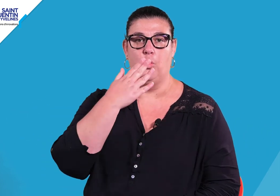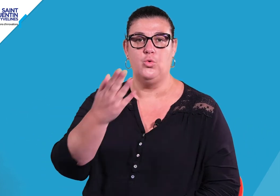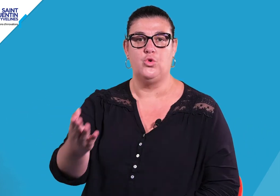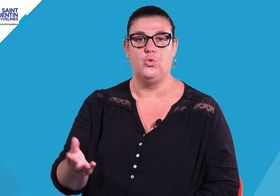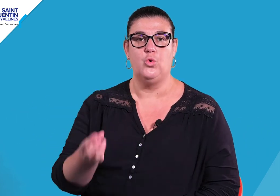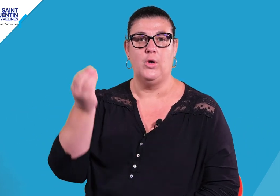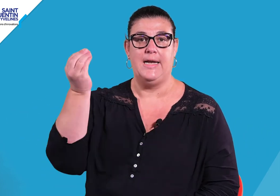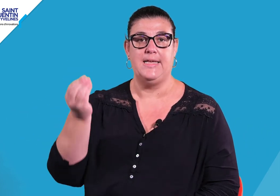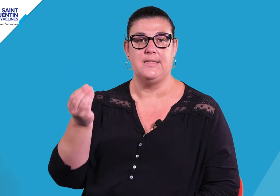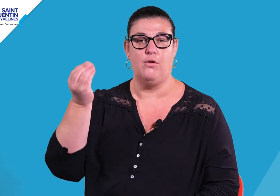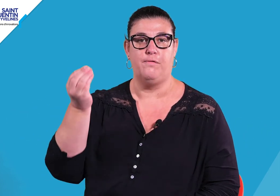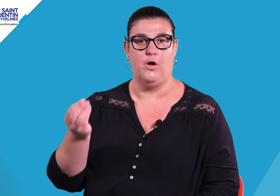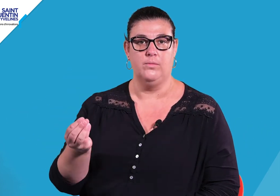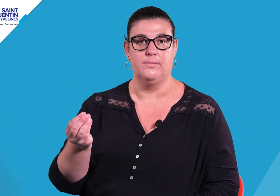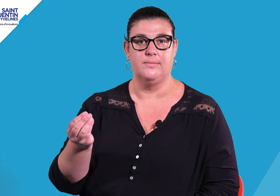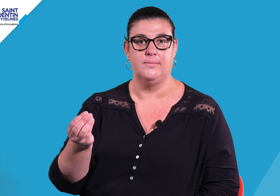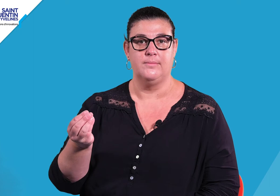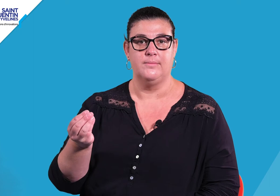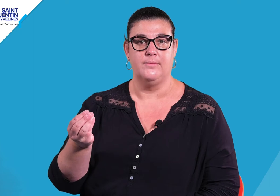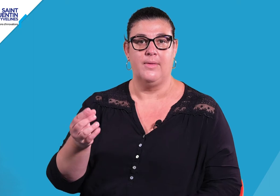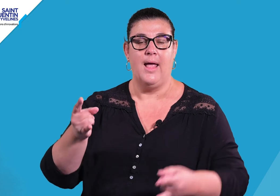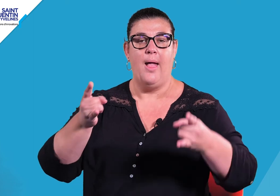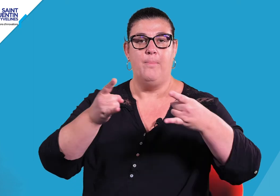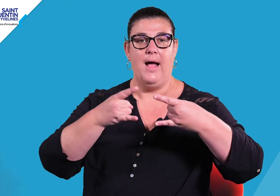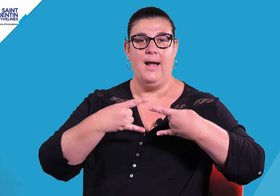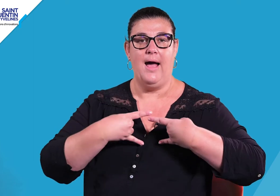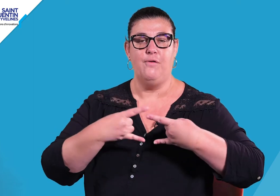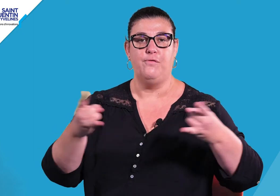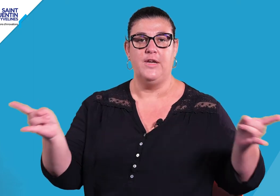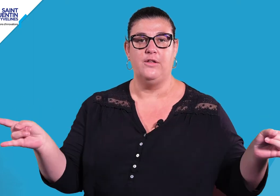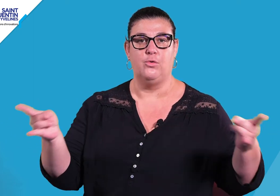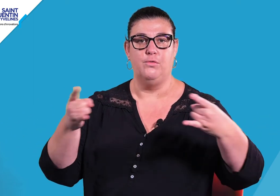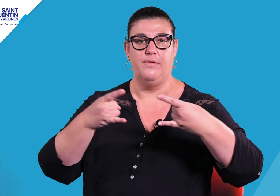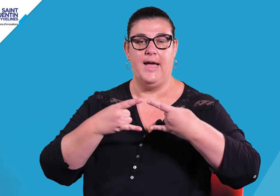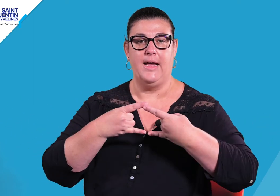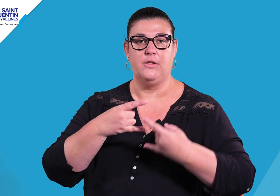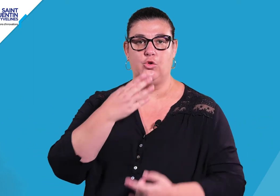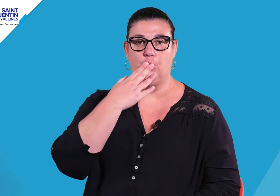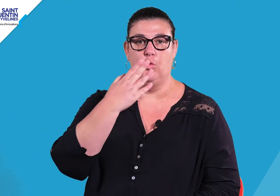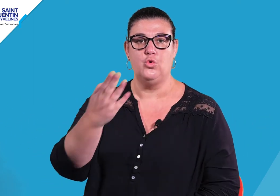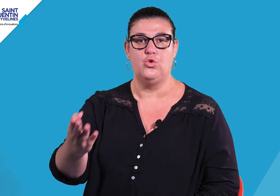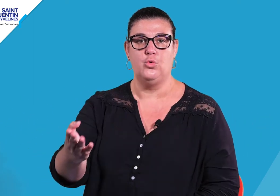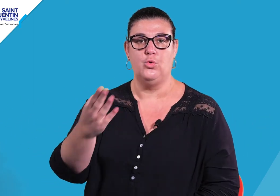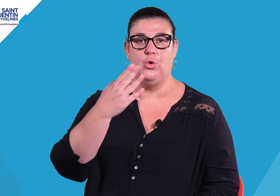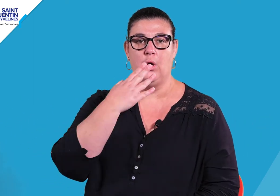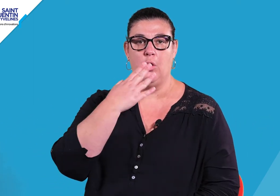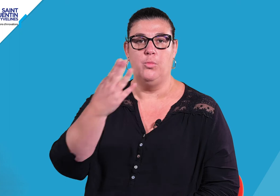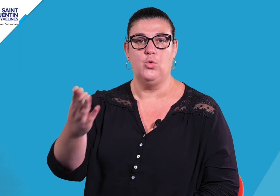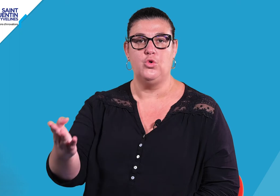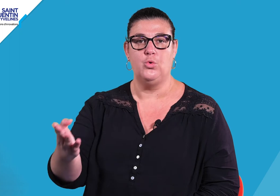bonjour, les enfants. Par la fenêtre ouverte, bonjour, bonjour.